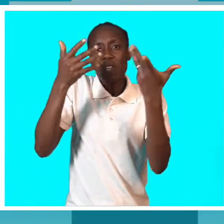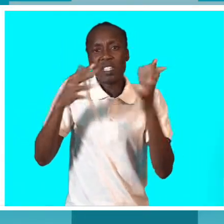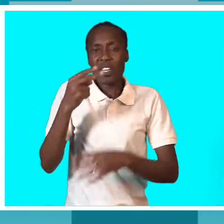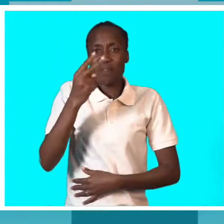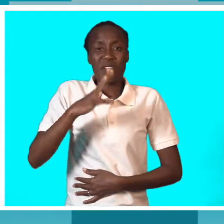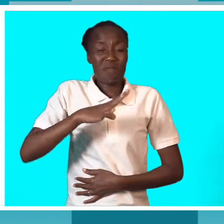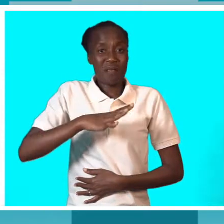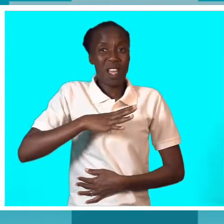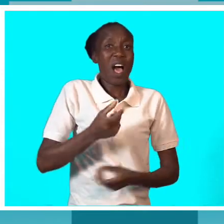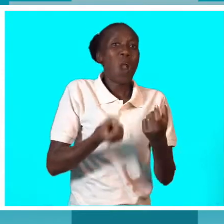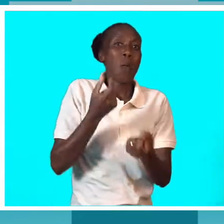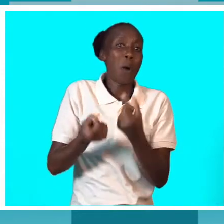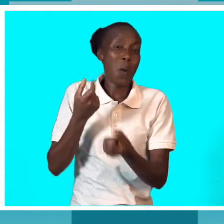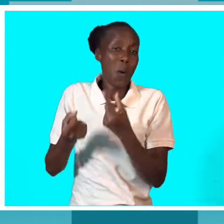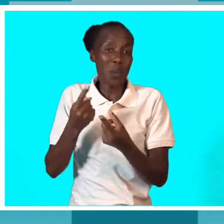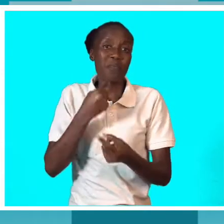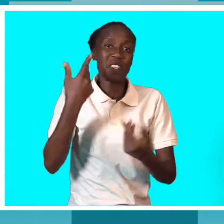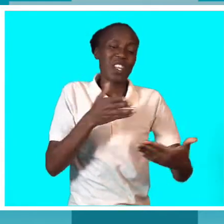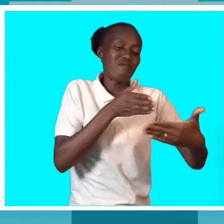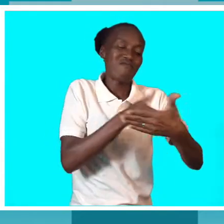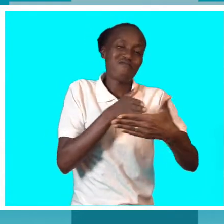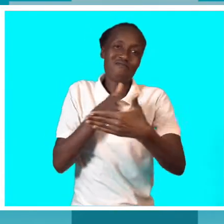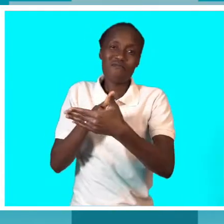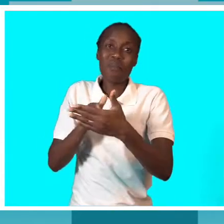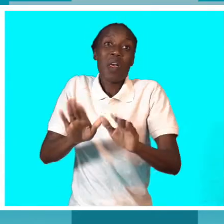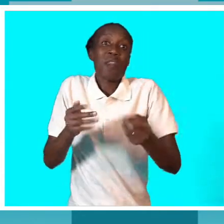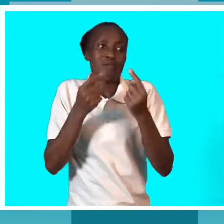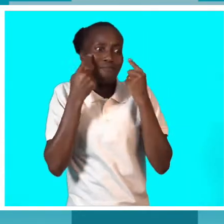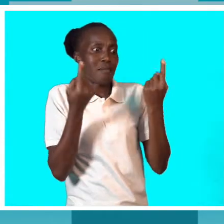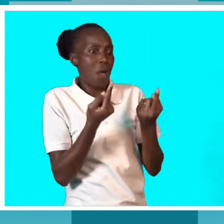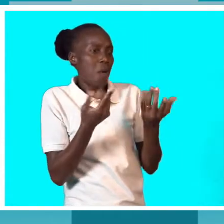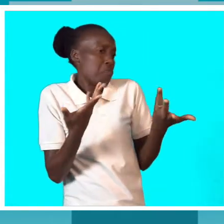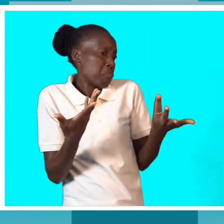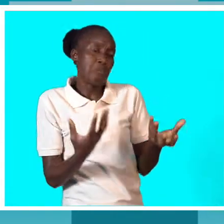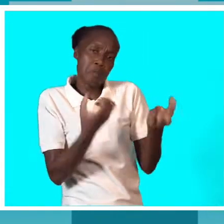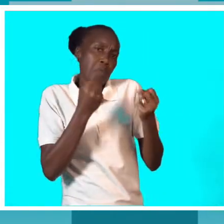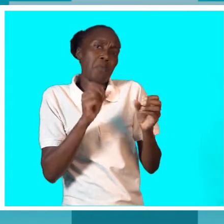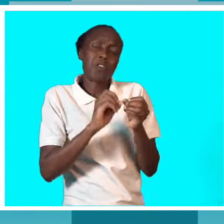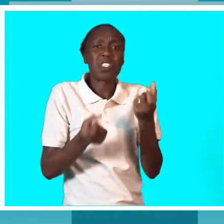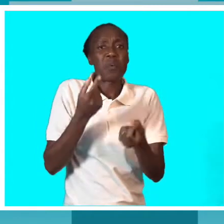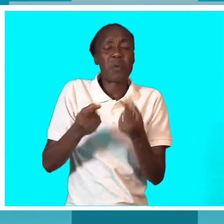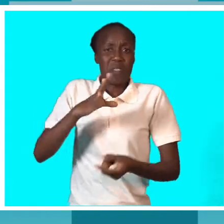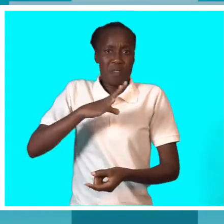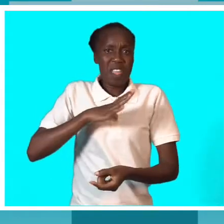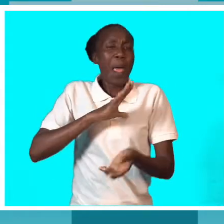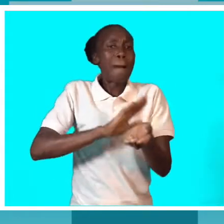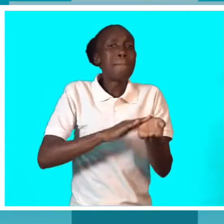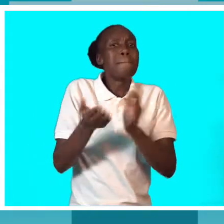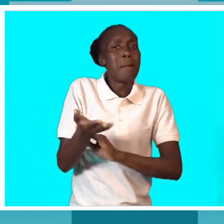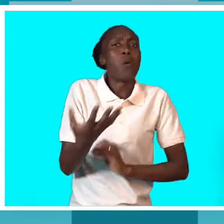coisa e já lhes foi barrada. Então, olharam para... Ok, nós podemos fazer algumas coisas porque temos as mãos e podemos cozer. Agora, é preciso também ver uma